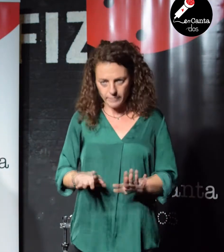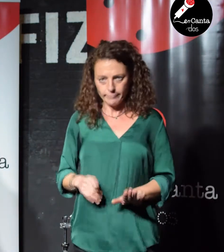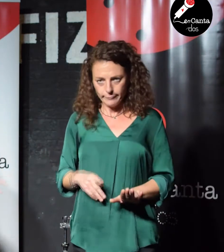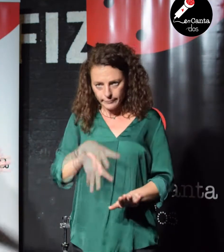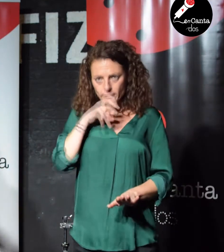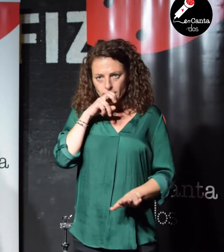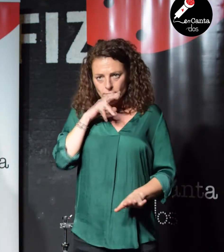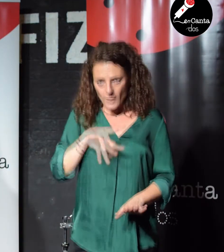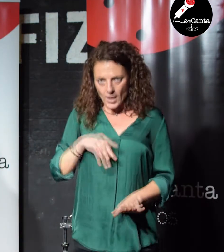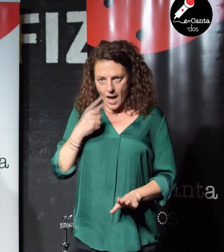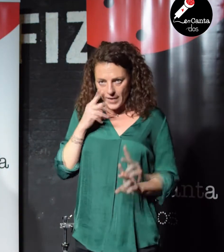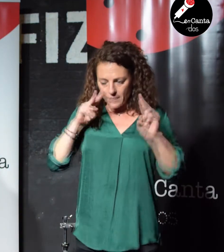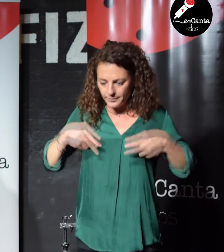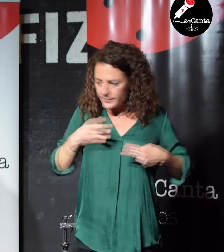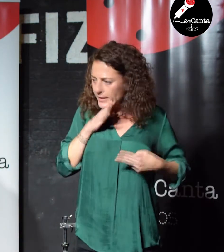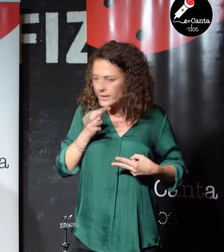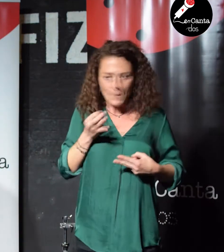entender lo que está pasando a nuestro alrededor.